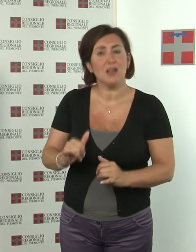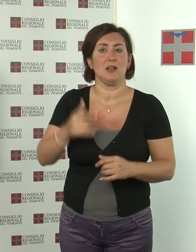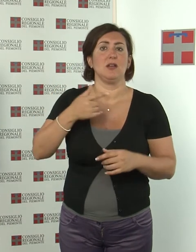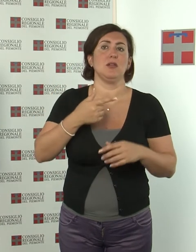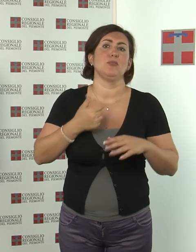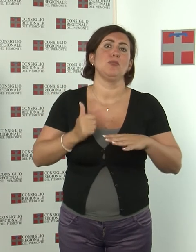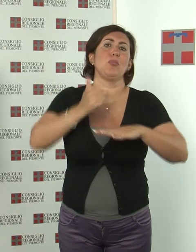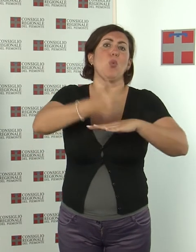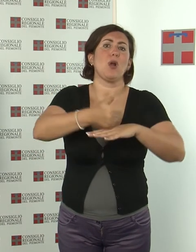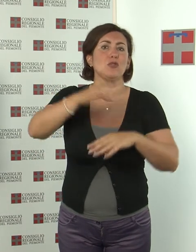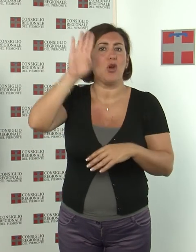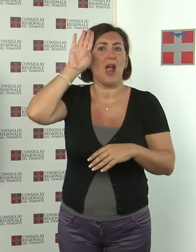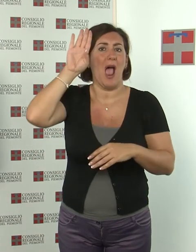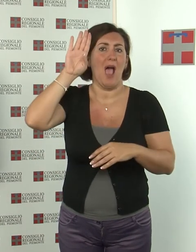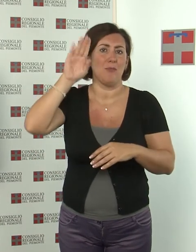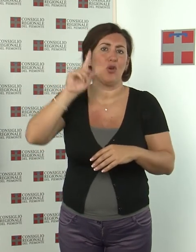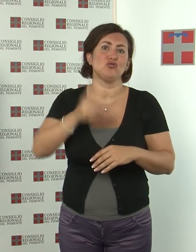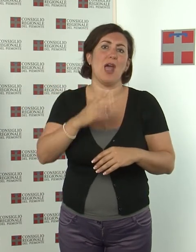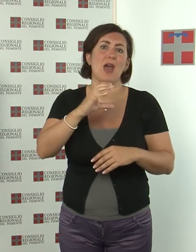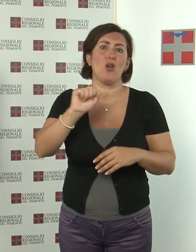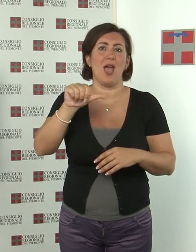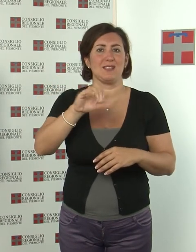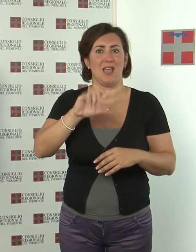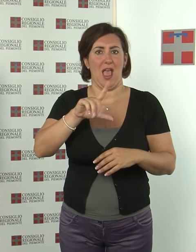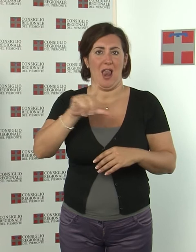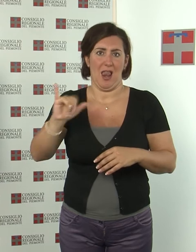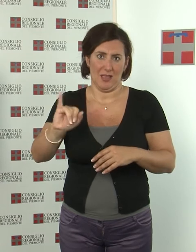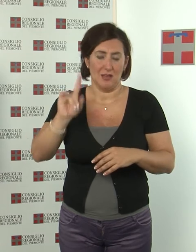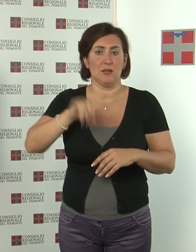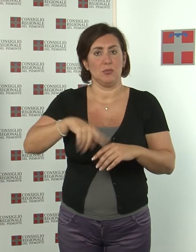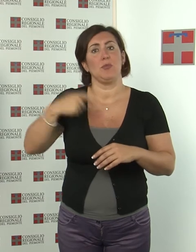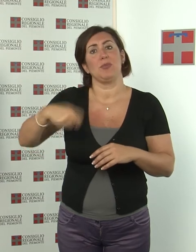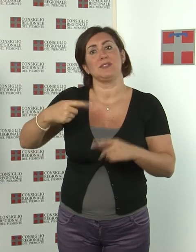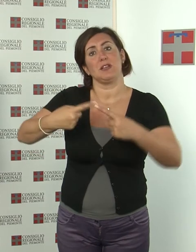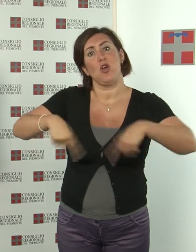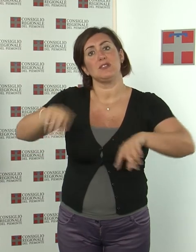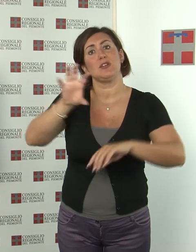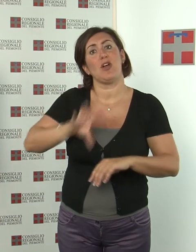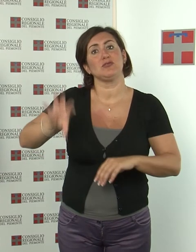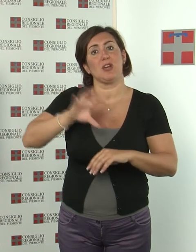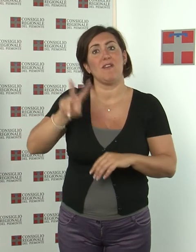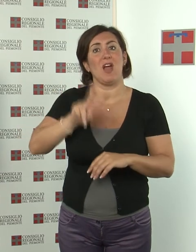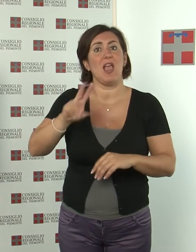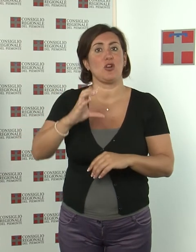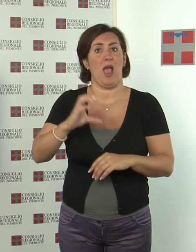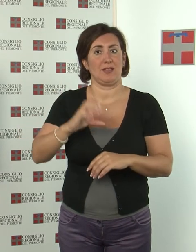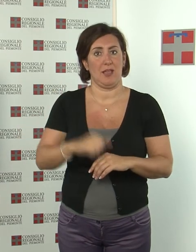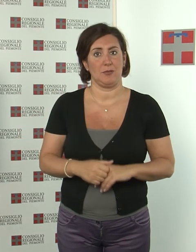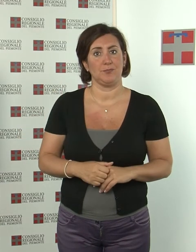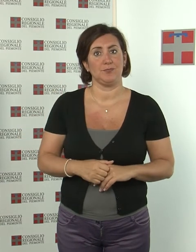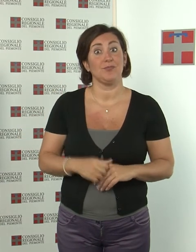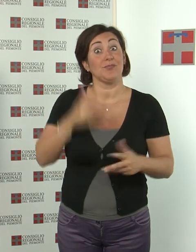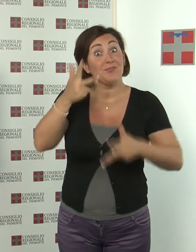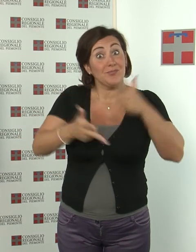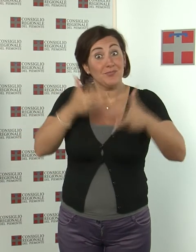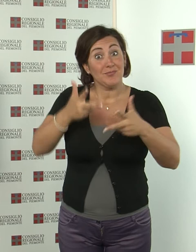Caselli e in rappresentanza della regione Piemonte il presidente del consiglio regionale Valerio Cattaneo. La lingua dei segni e l'arte.